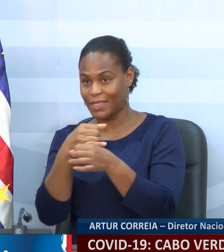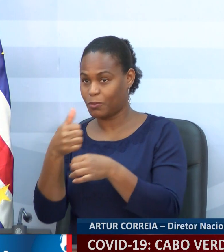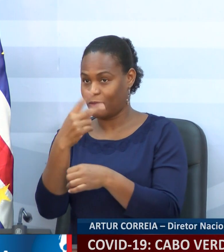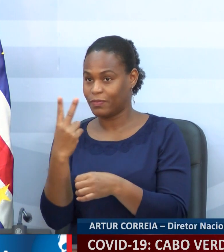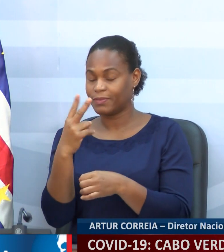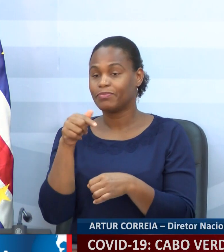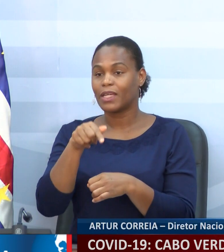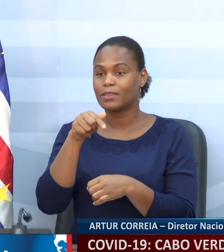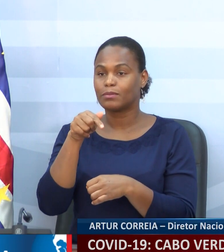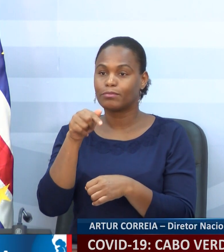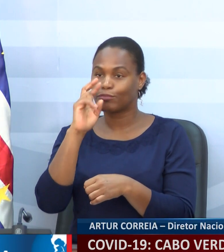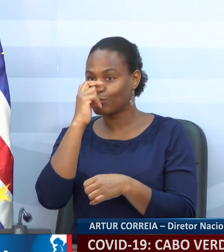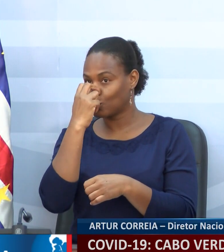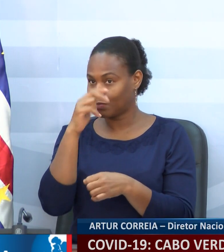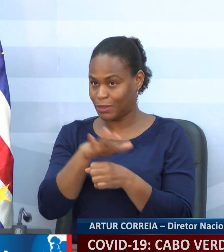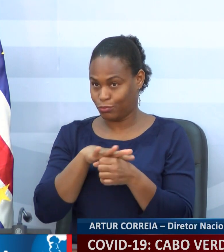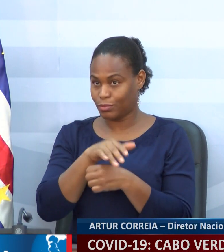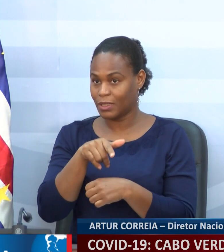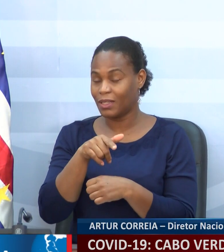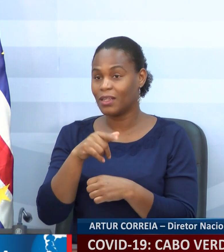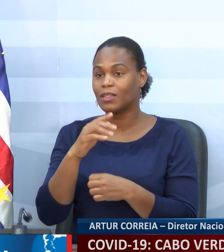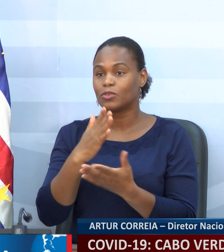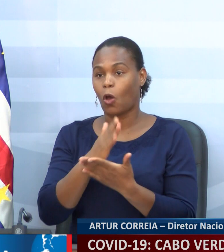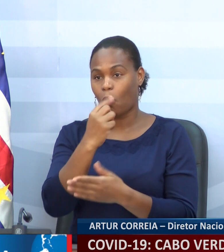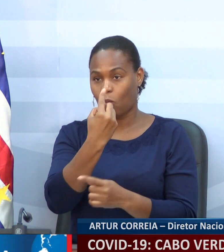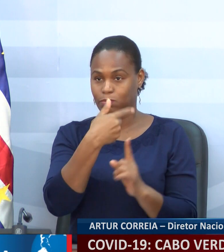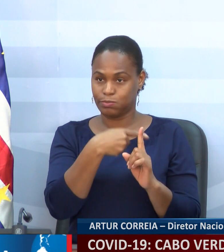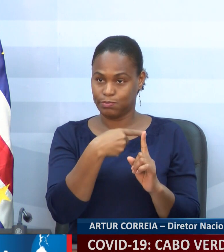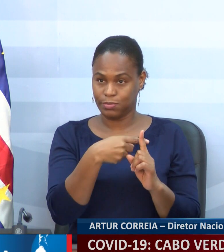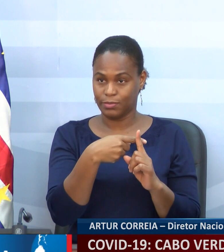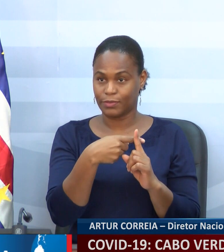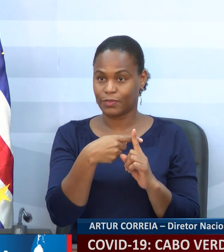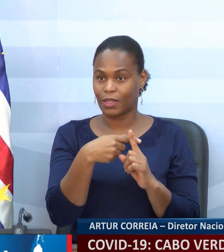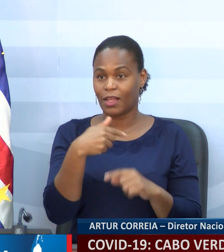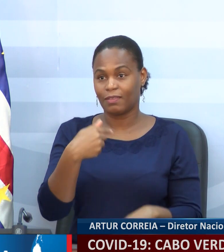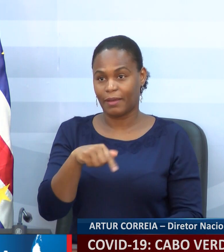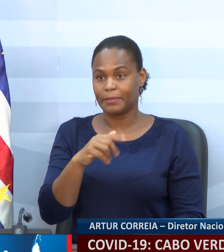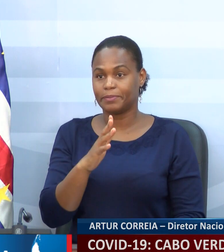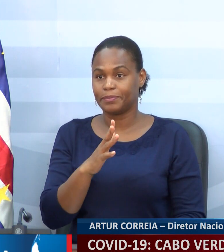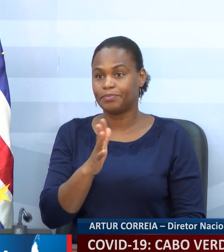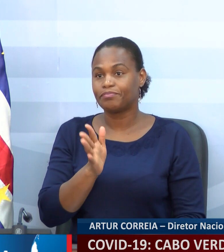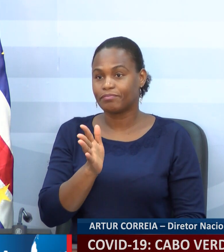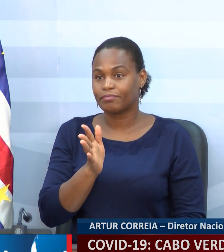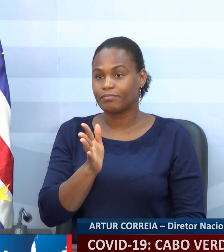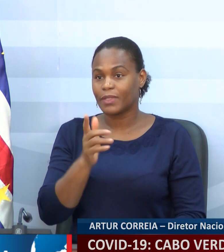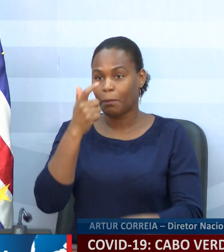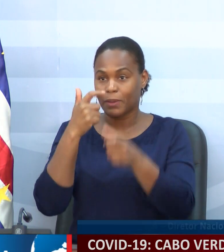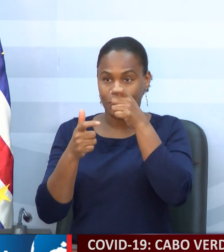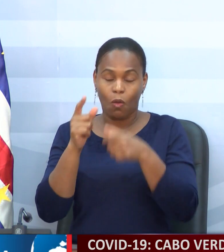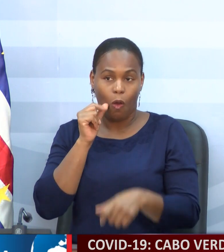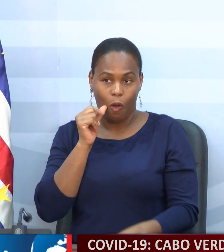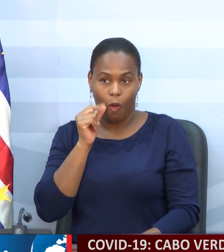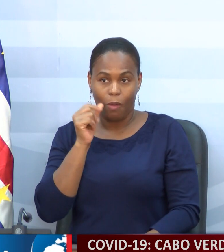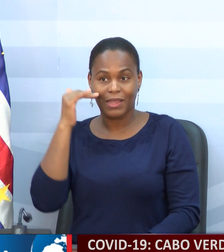suspeito li, não teve um caso positivo, que é um indivíduo de sexo